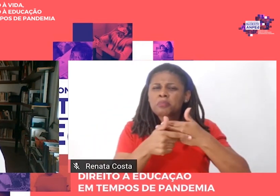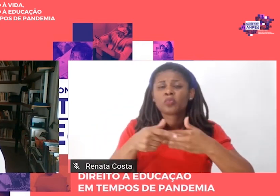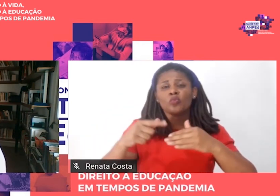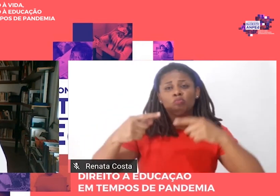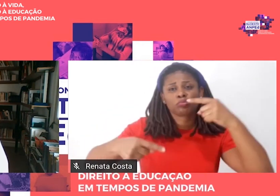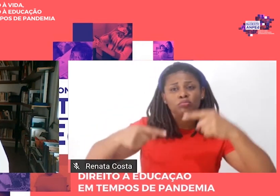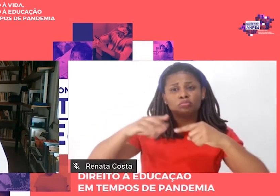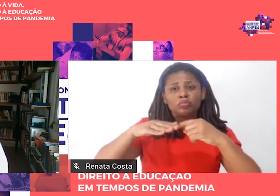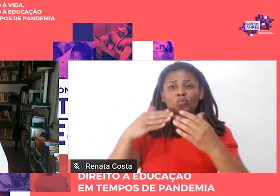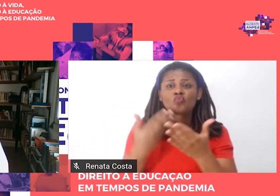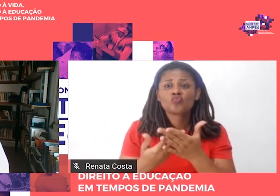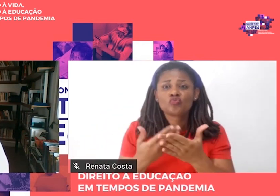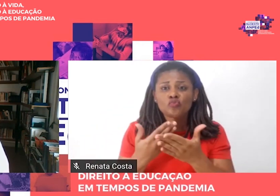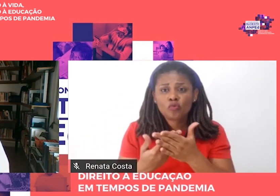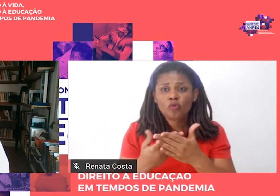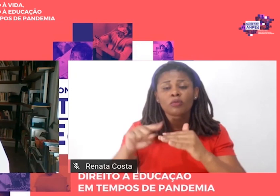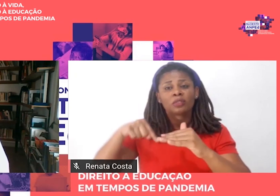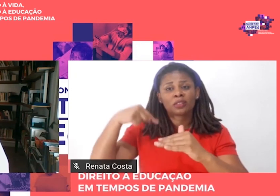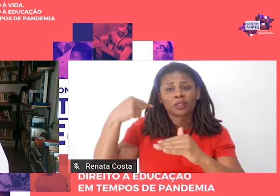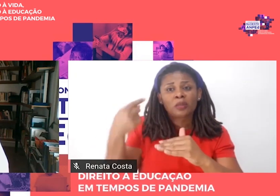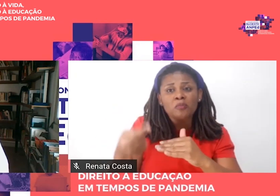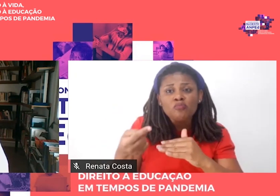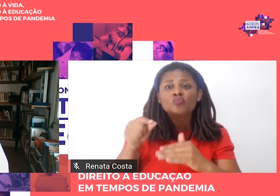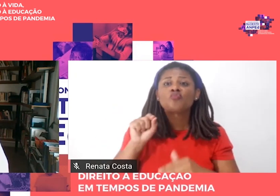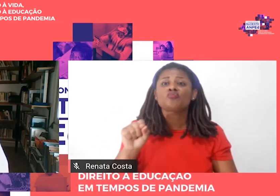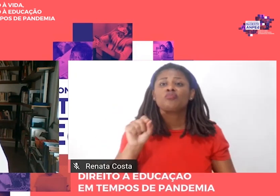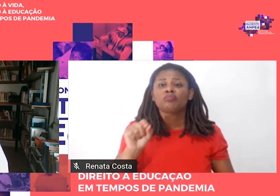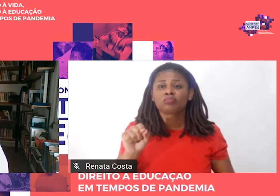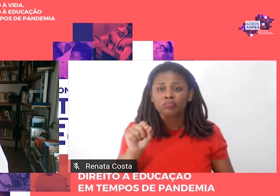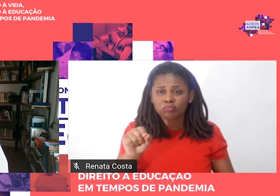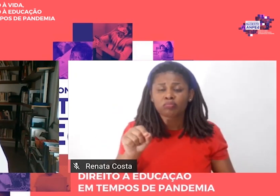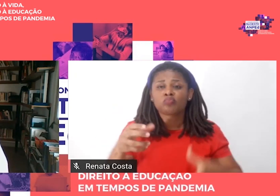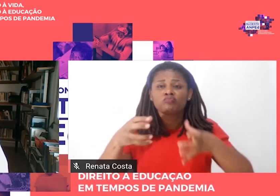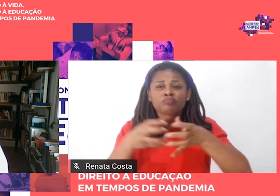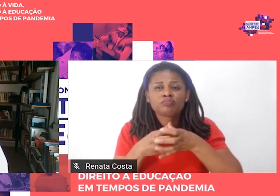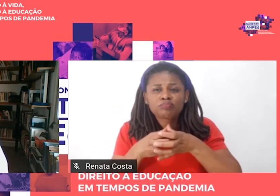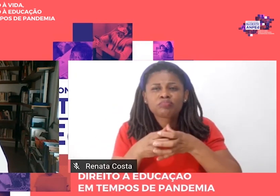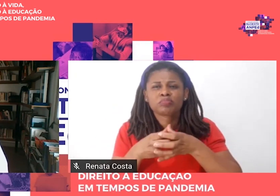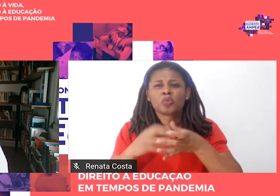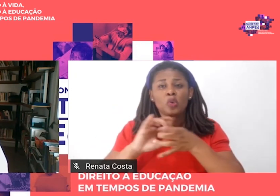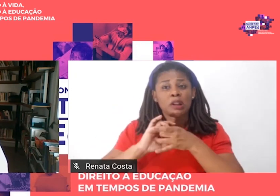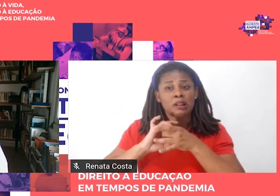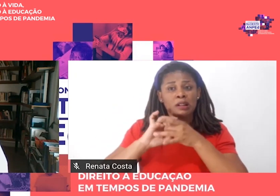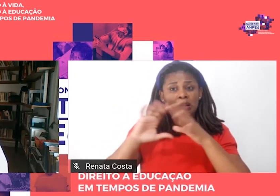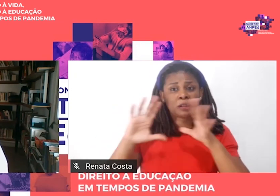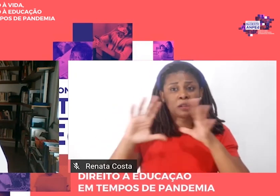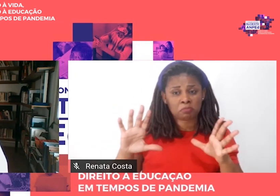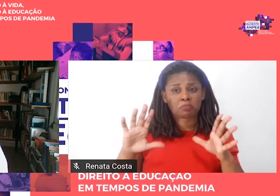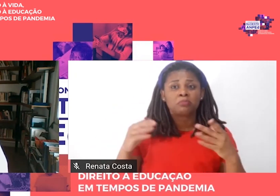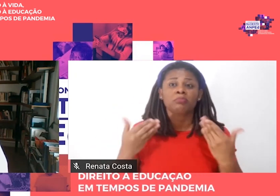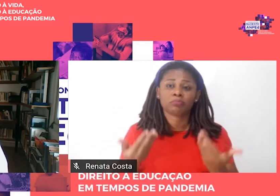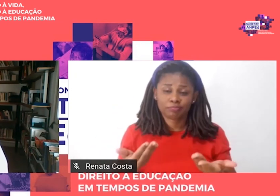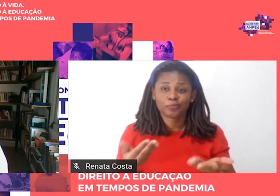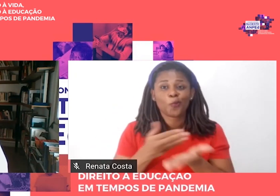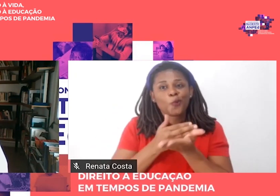regime da democracia liberal. A CBE teve início com a mesa solene de abertura no Tuca o teatro da